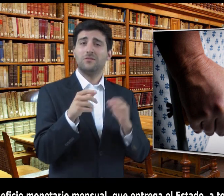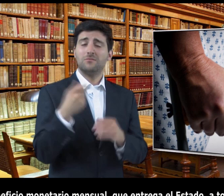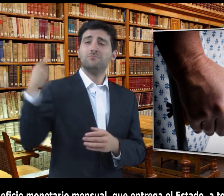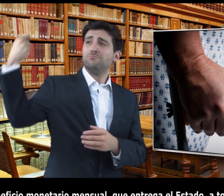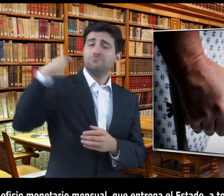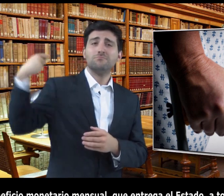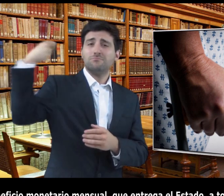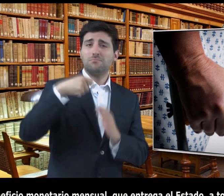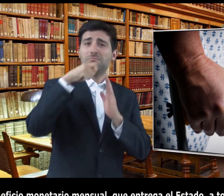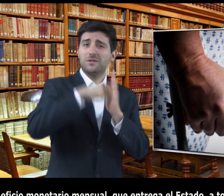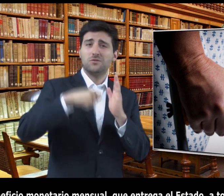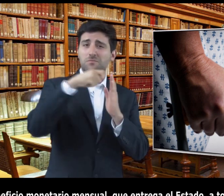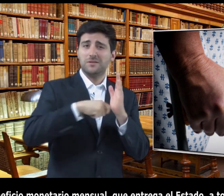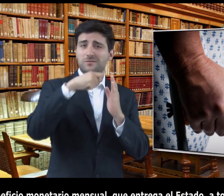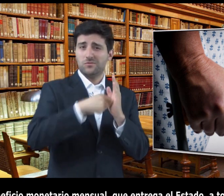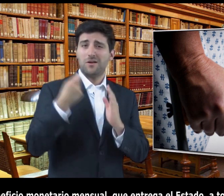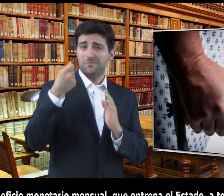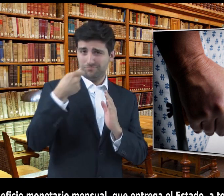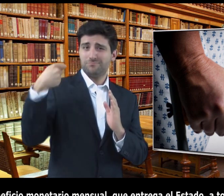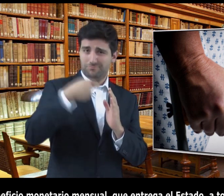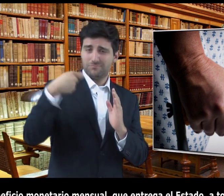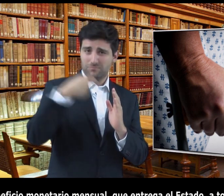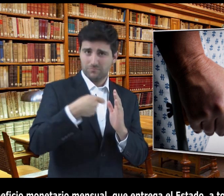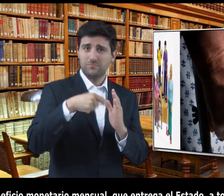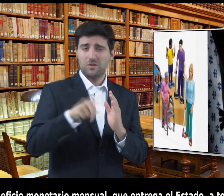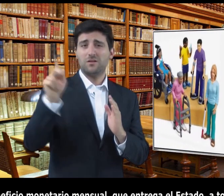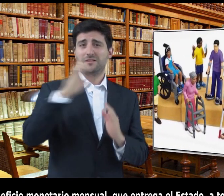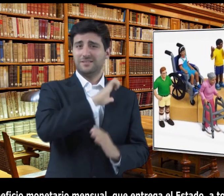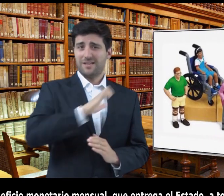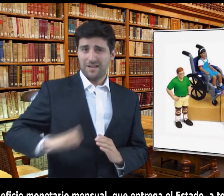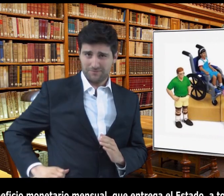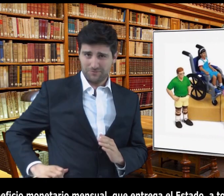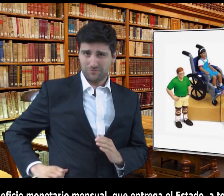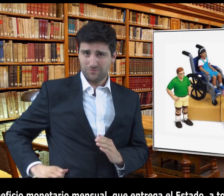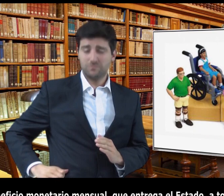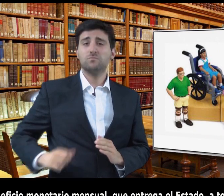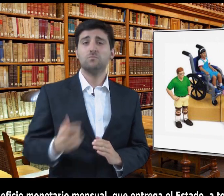a todas aquellas personas que no tienen derecho a pensión en ningún régimen previsional, ninguna AFP.